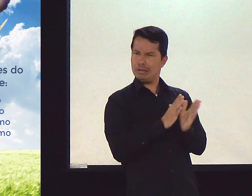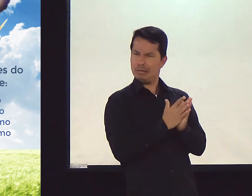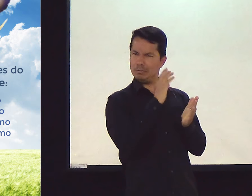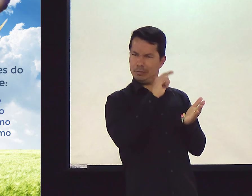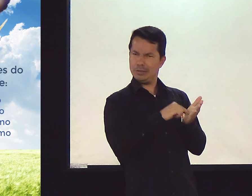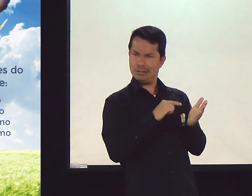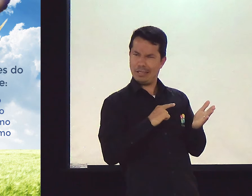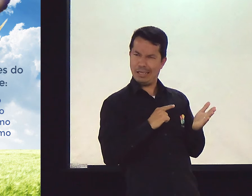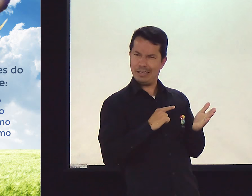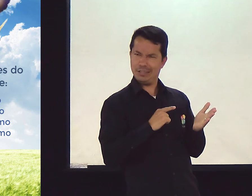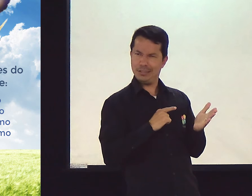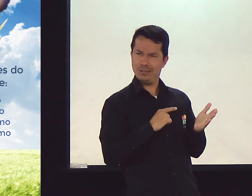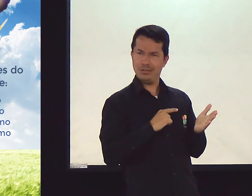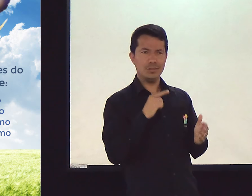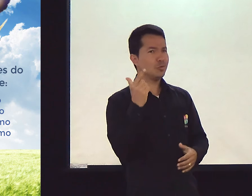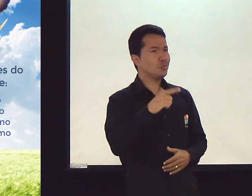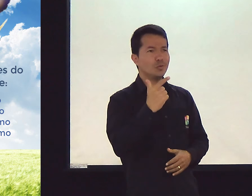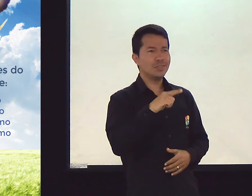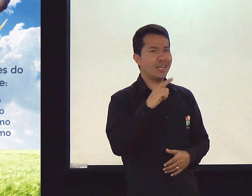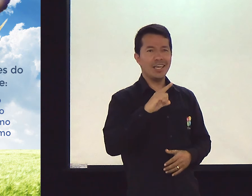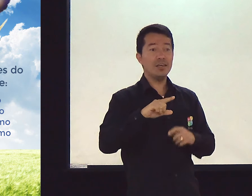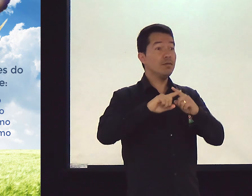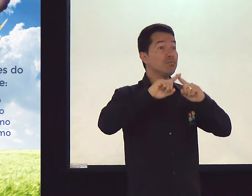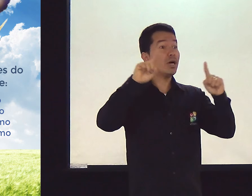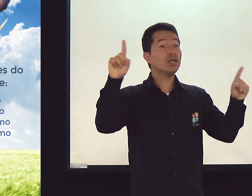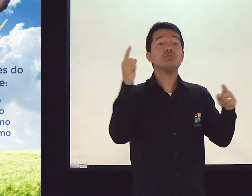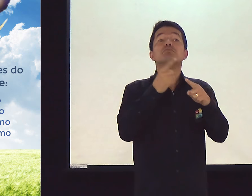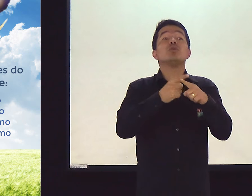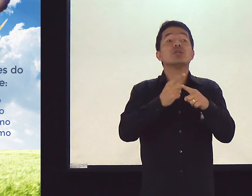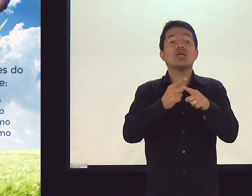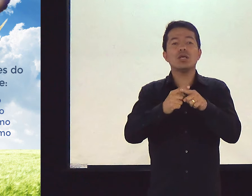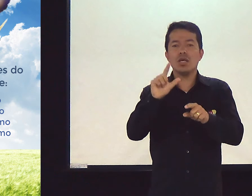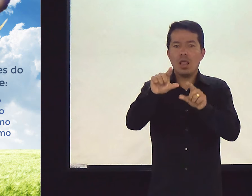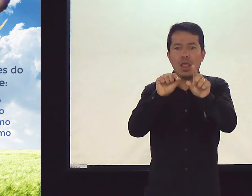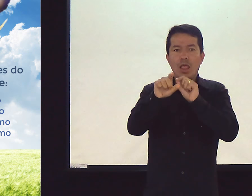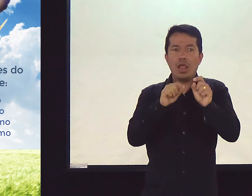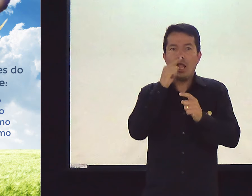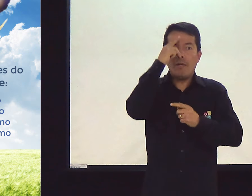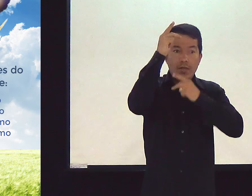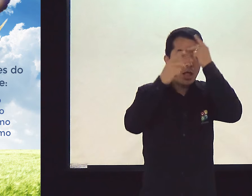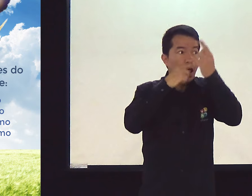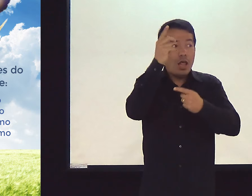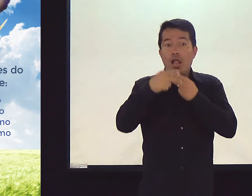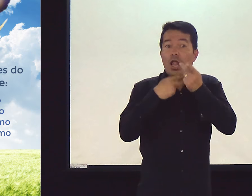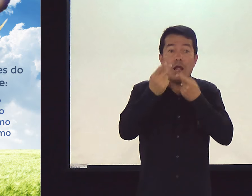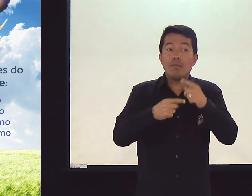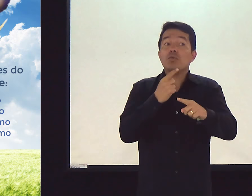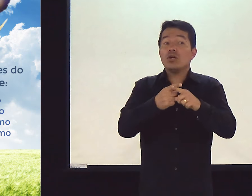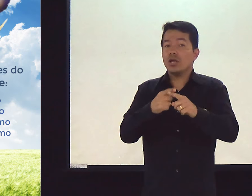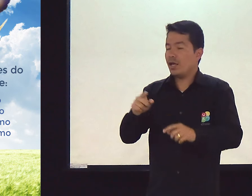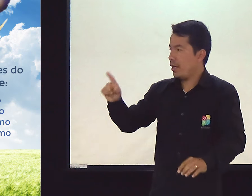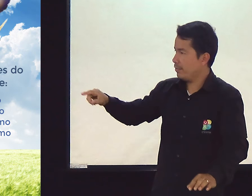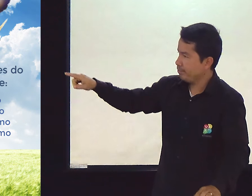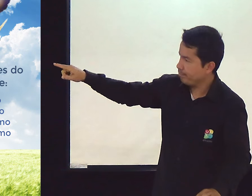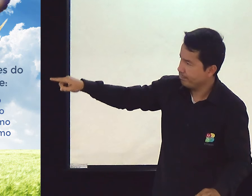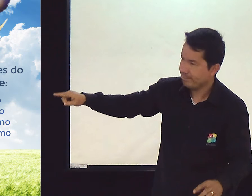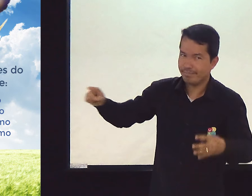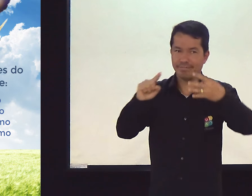Bíblia fala sobre maçonaria? Não. Mas, por que nós acabamos